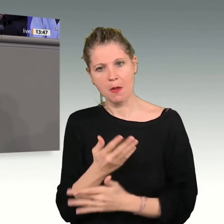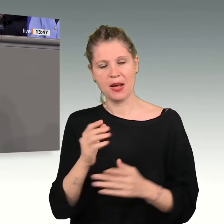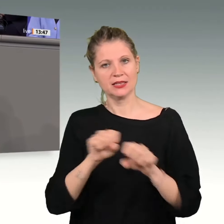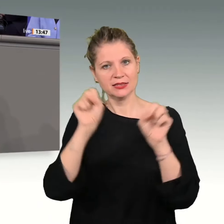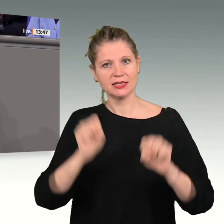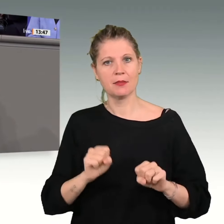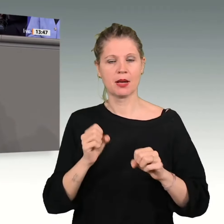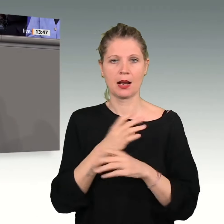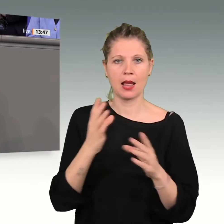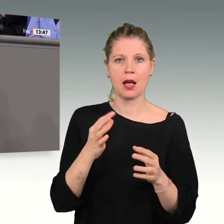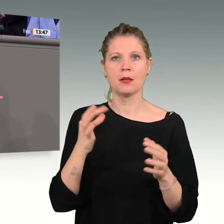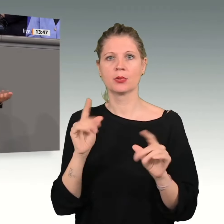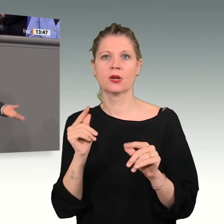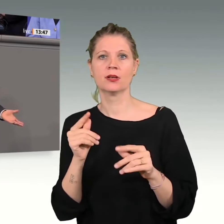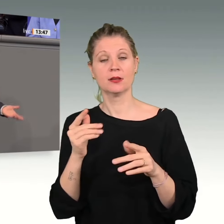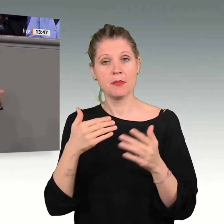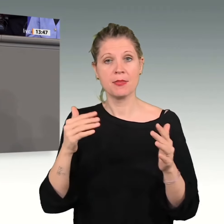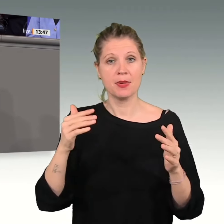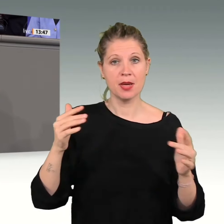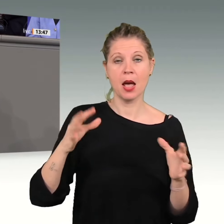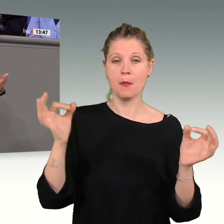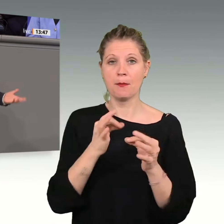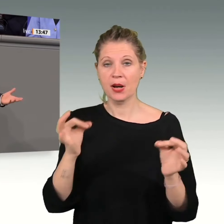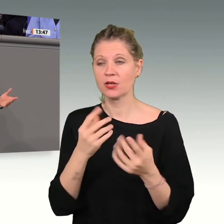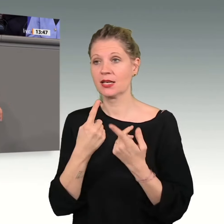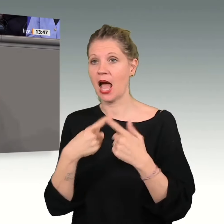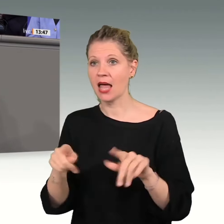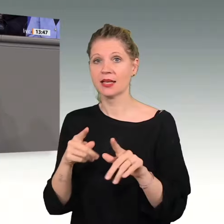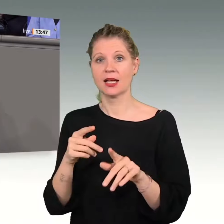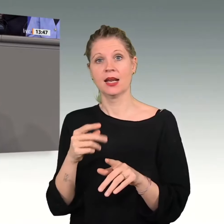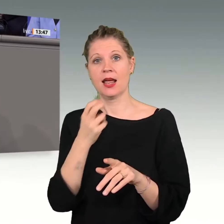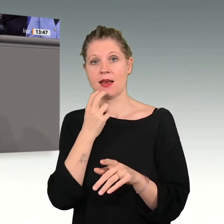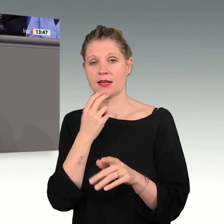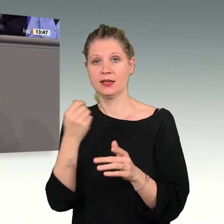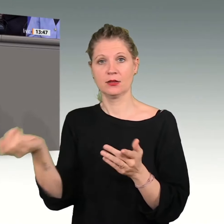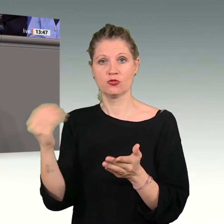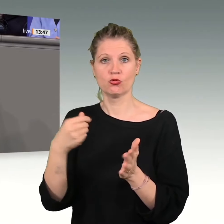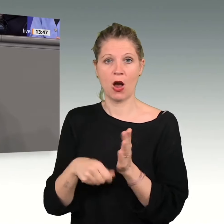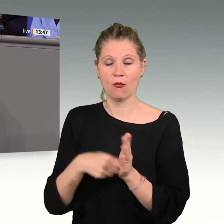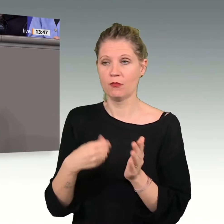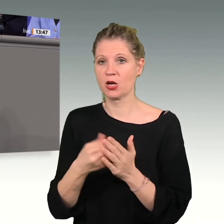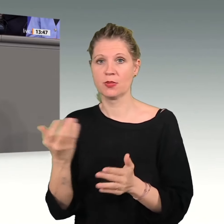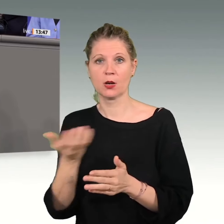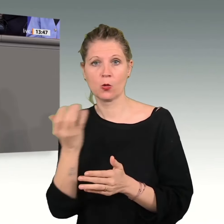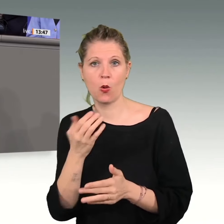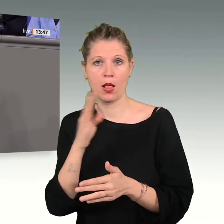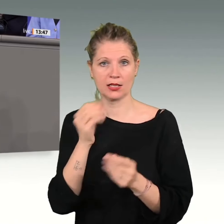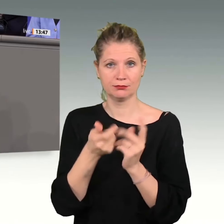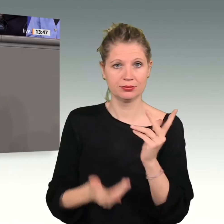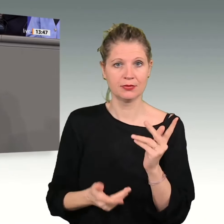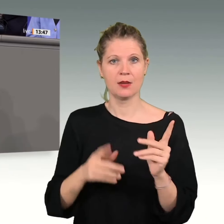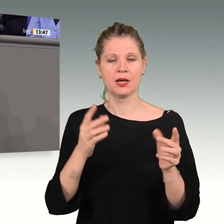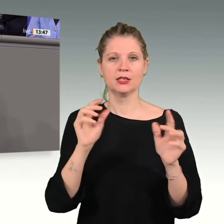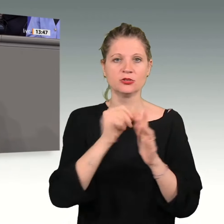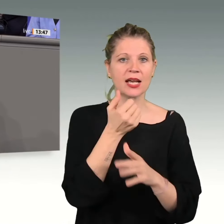fossile Kraftwerke ins Netz. Gas und Kohle müssen wir teuer einkaufen, Wind und Sonne nicht. So weit, so logisch. Natürlich müssen wir aber erst mal Geld in die Hand nehmen für